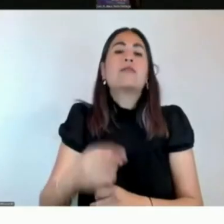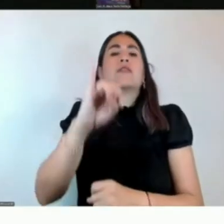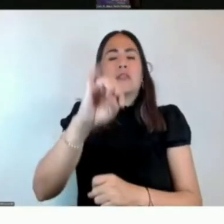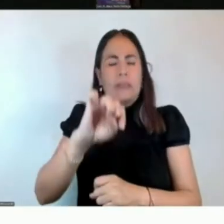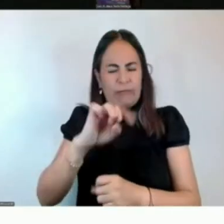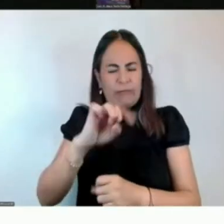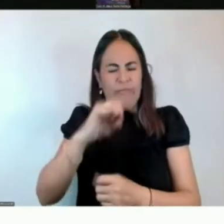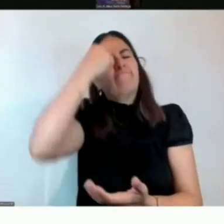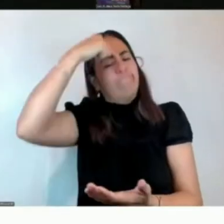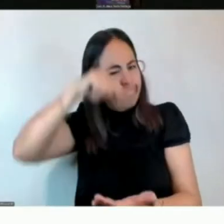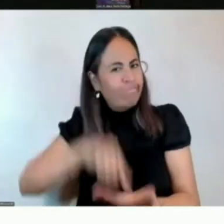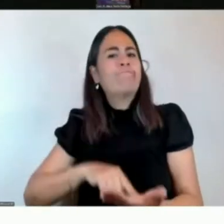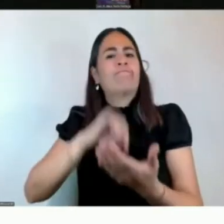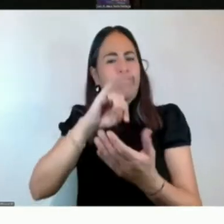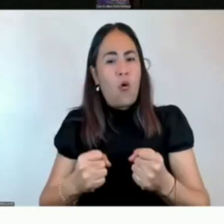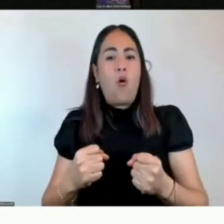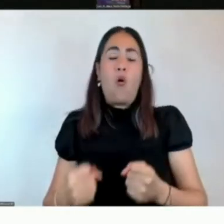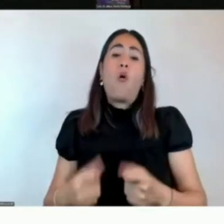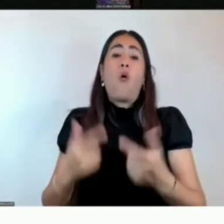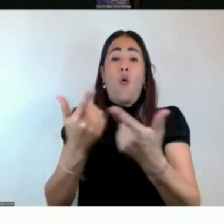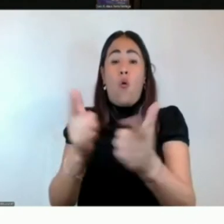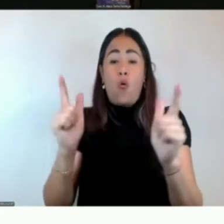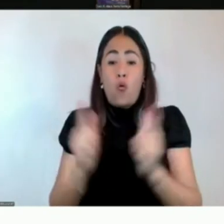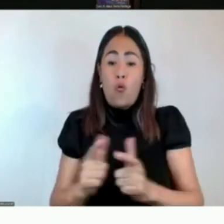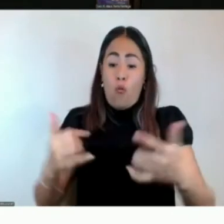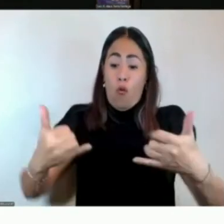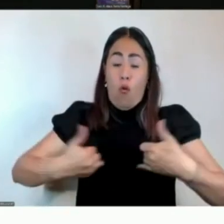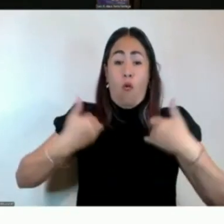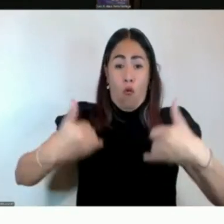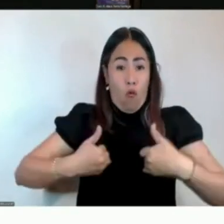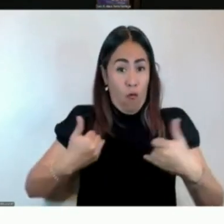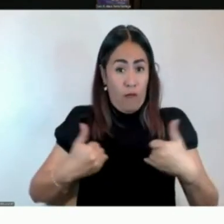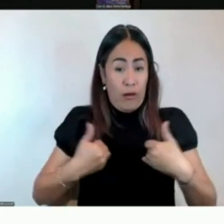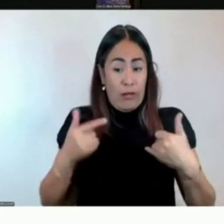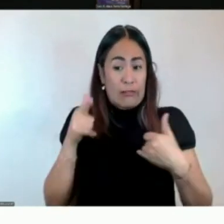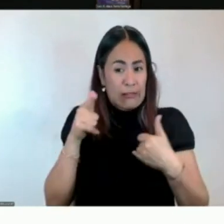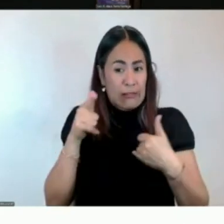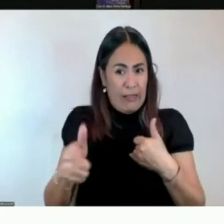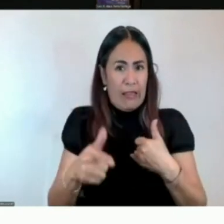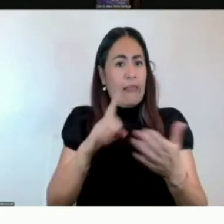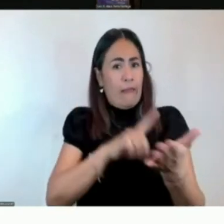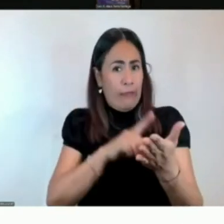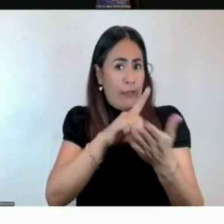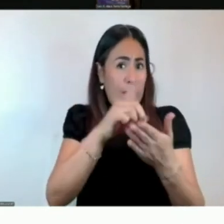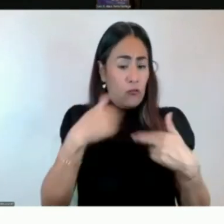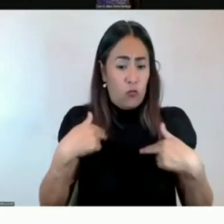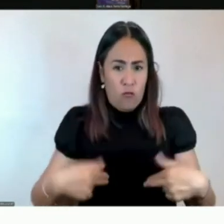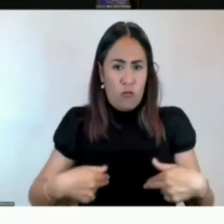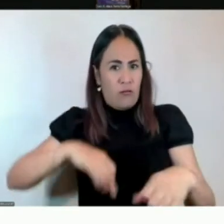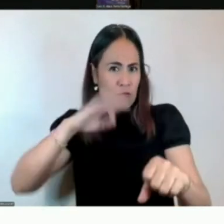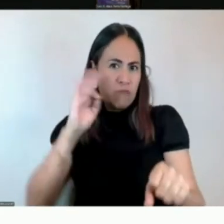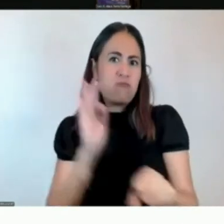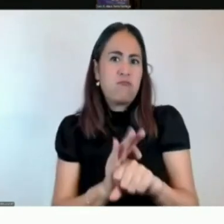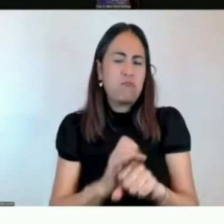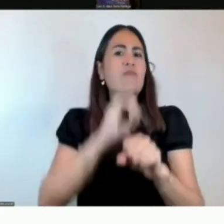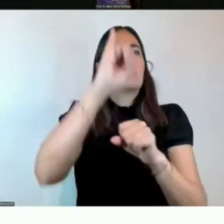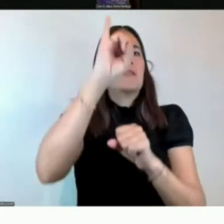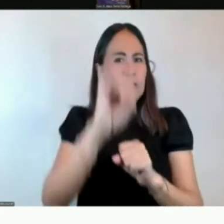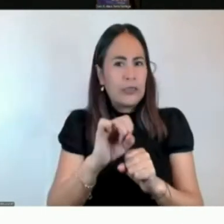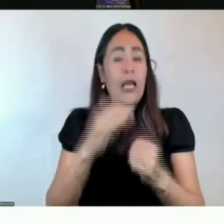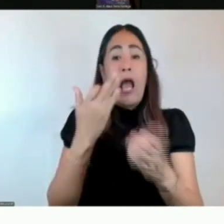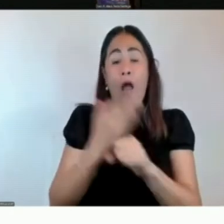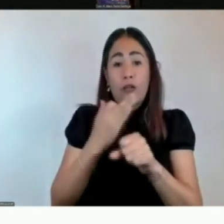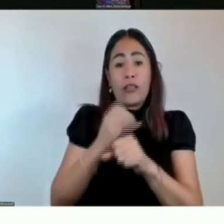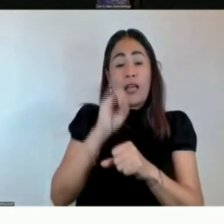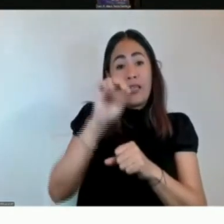Nuestras juventudes son fieles en la lucha y la defensa de los derechos humanos. Hoy más que nunca el INAI,